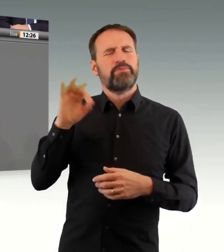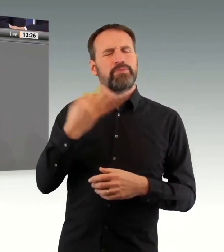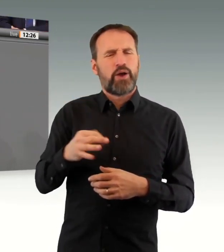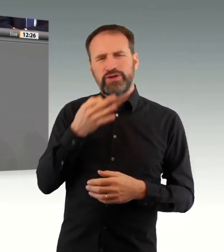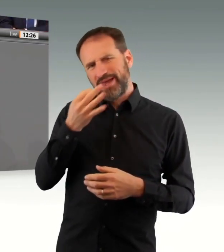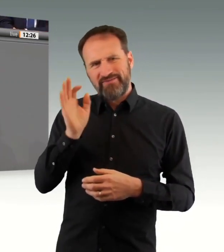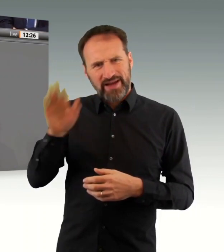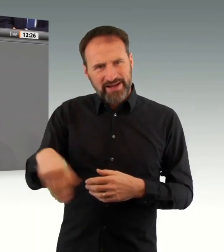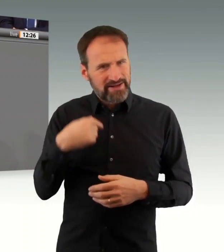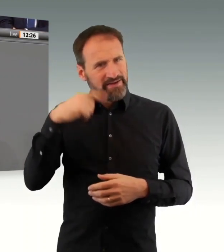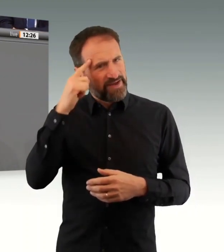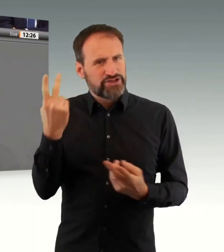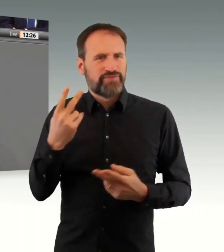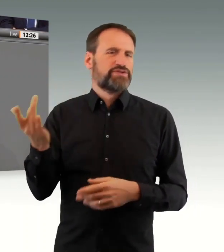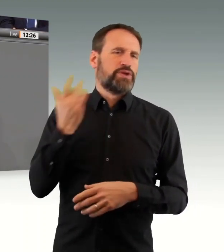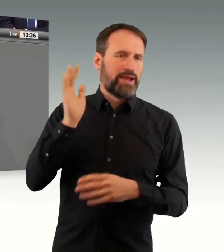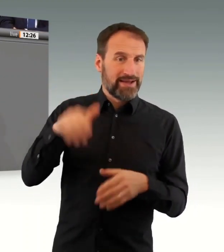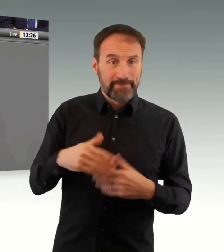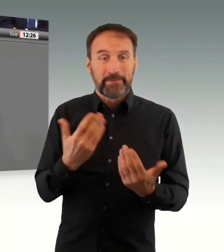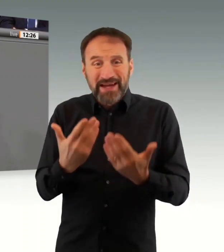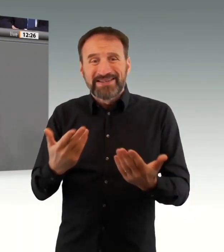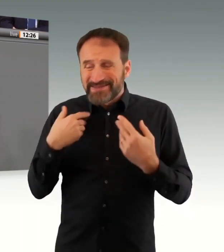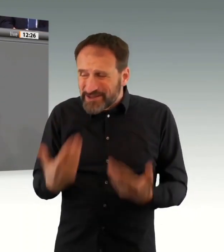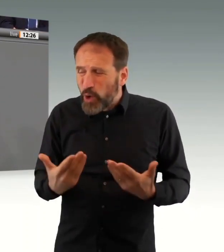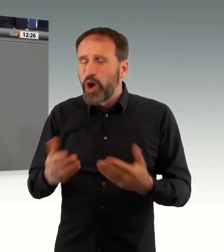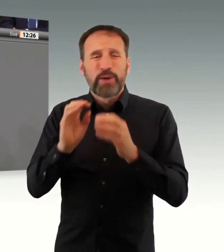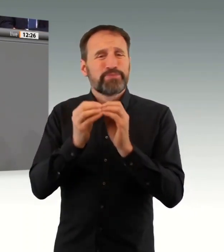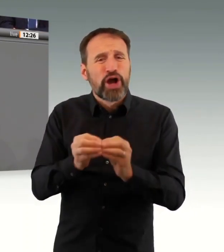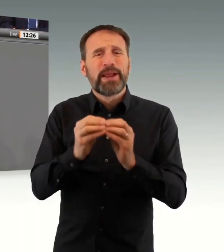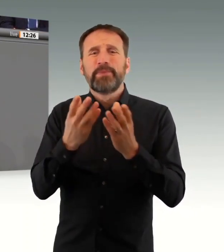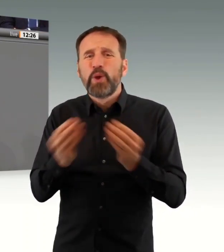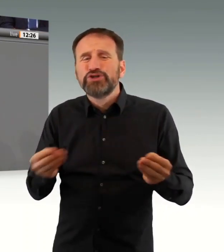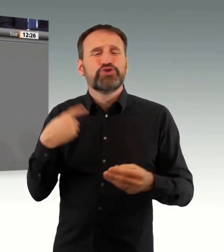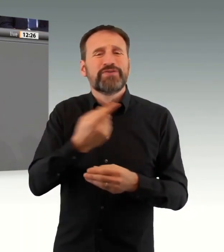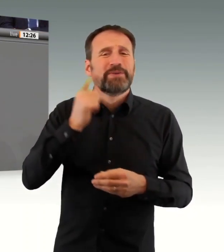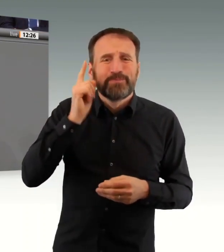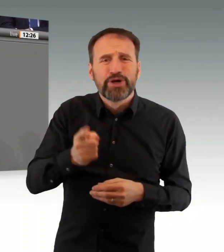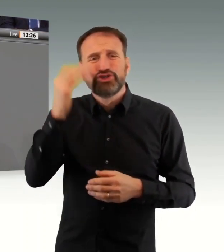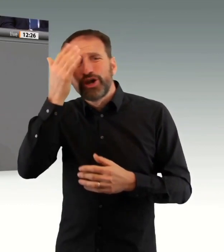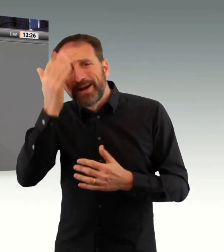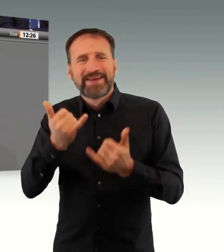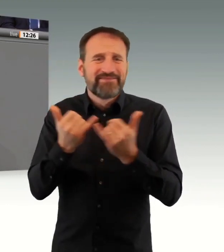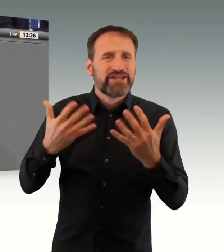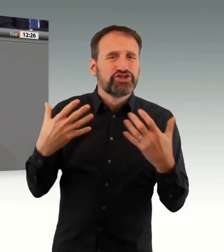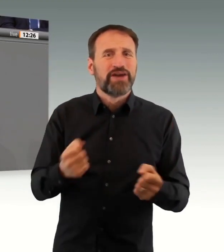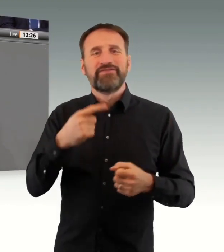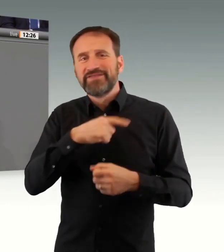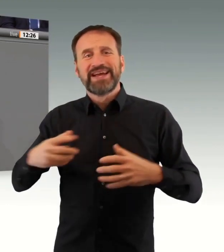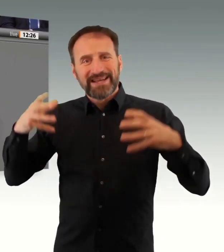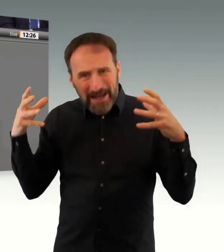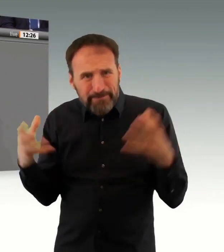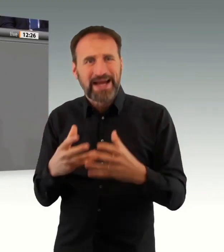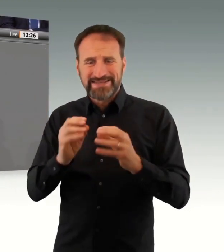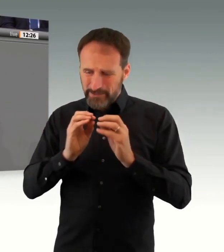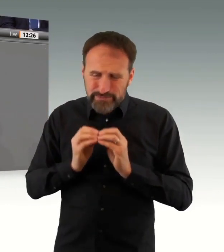einbeziehen, wie wir es schaffen können, die Logistik besser aufzustellen, wie wir es schaffen, dass wir tatsächlich die,